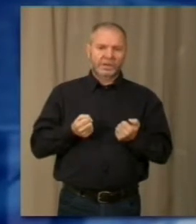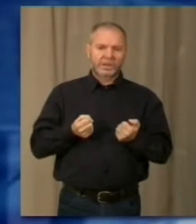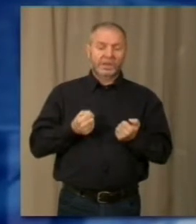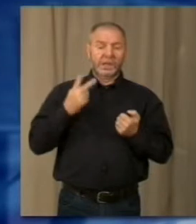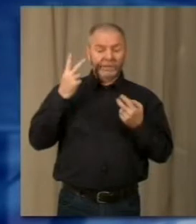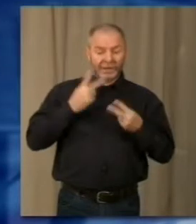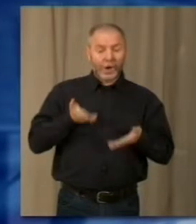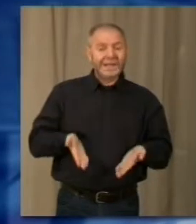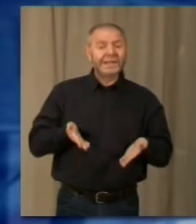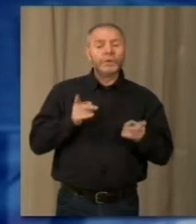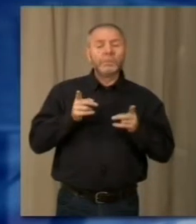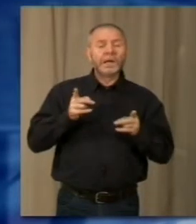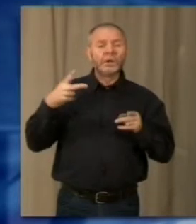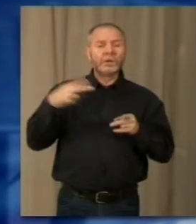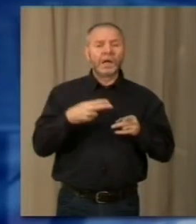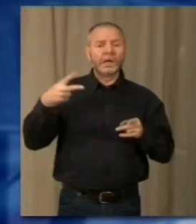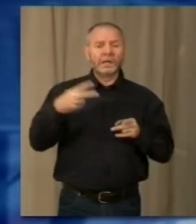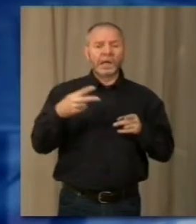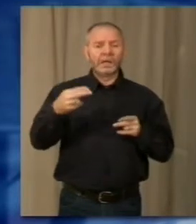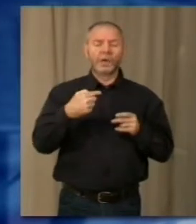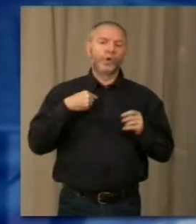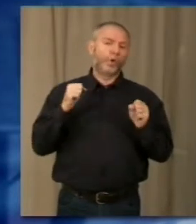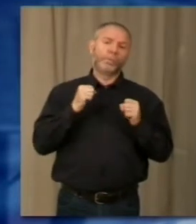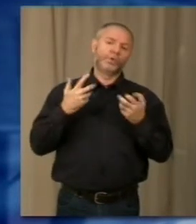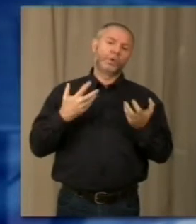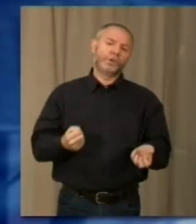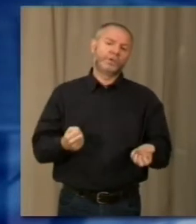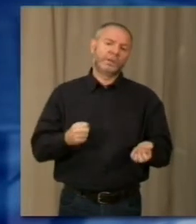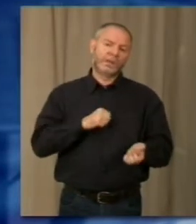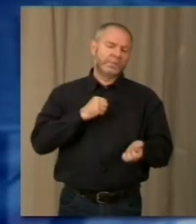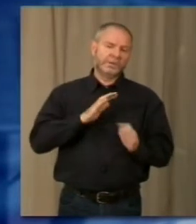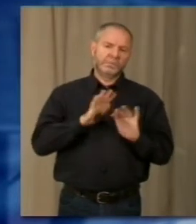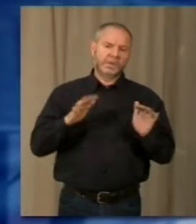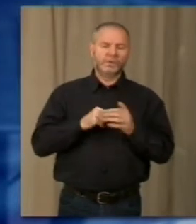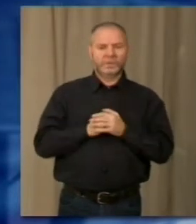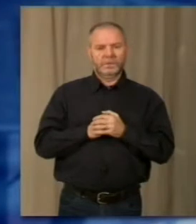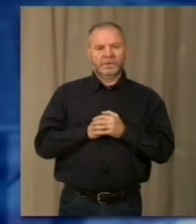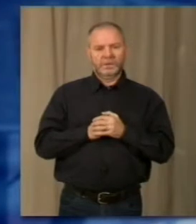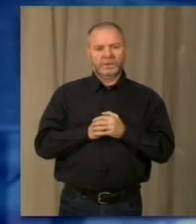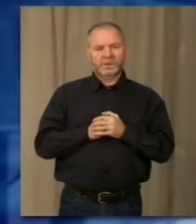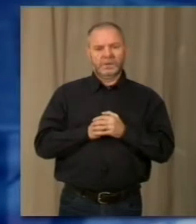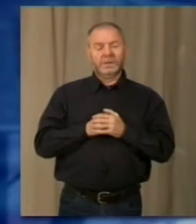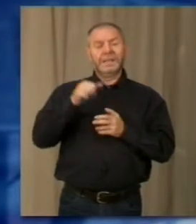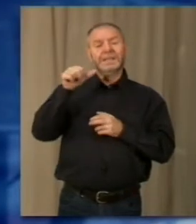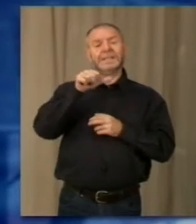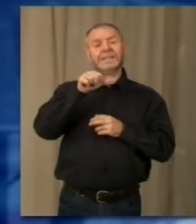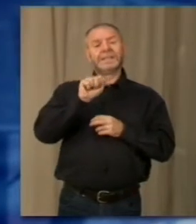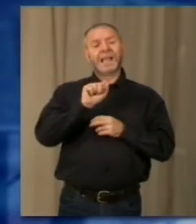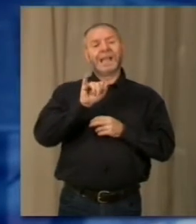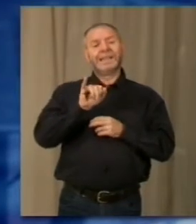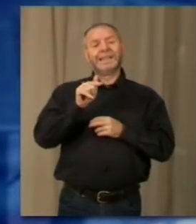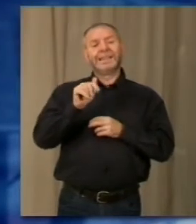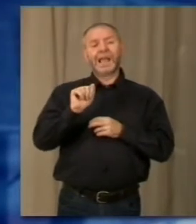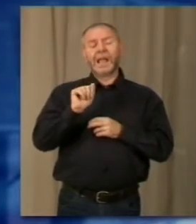contenimento delle spese sono proposte che non possono essere prese in considerazione». Saitta, però, con le sue parole, non fa